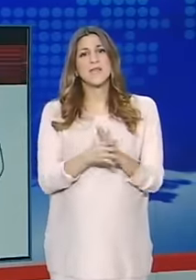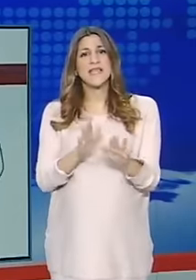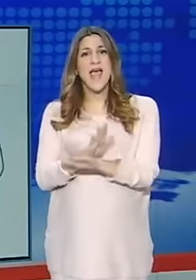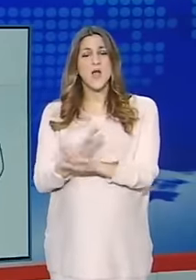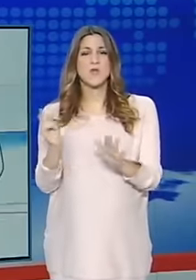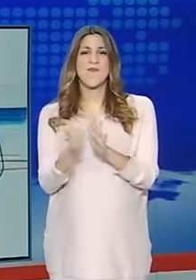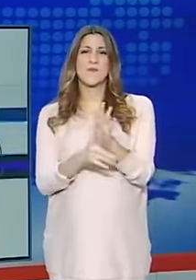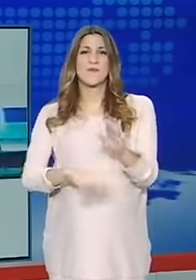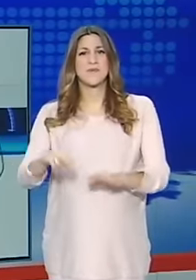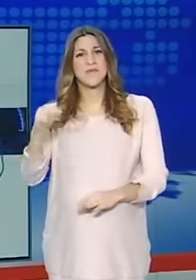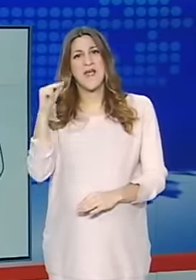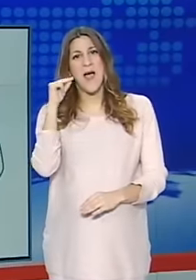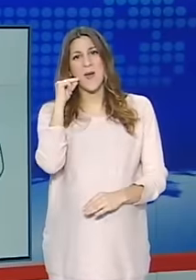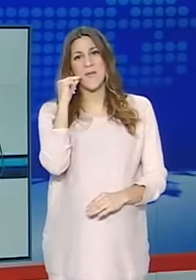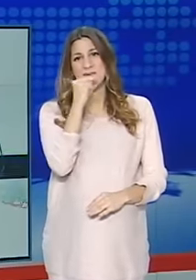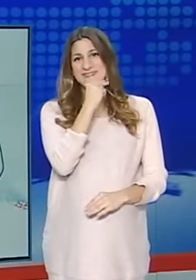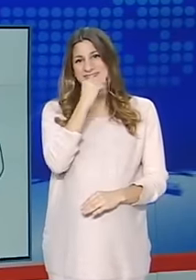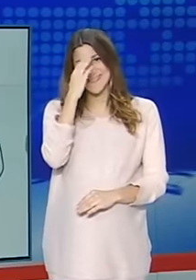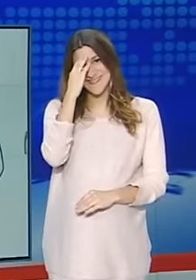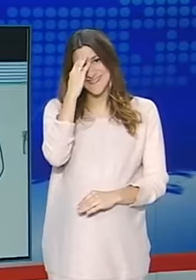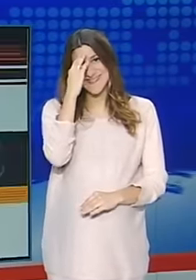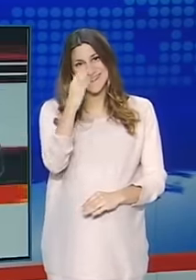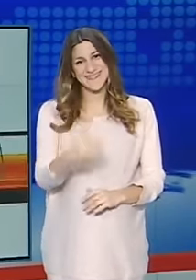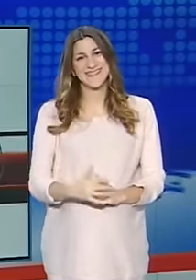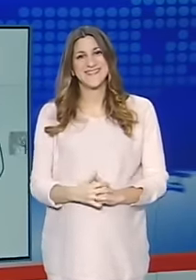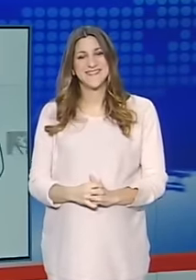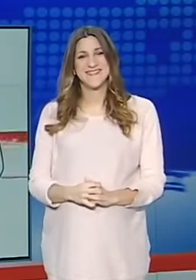νοηματική ολοκληρώθηκε. Επόμενη ενημερώση από το σκάι στις 6 και μισή. Καλώς απόγευμα.